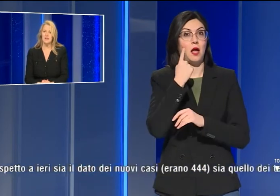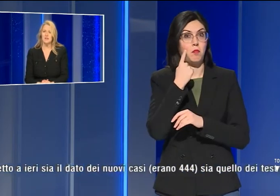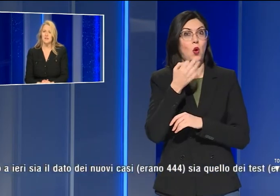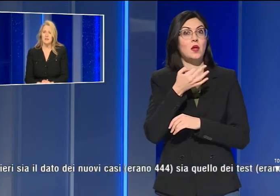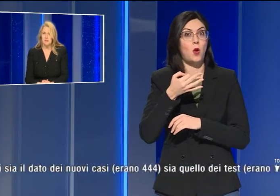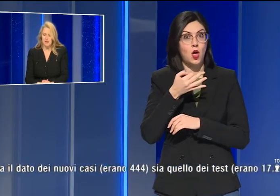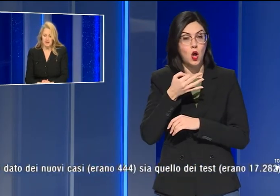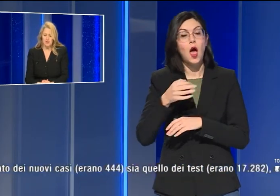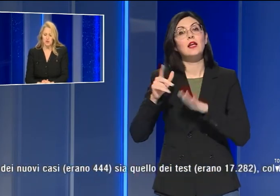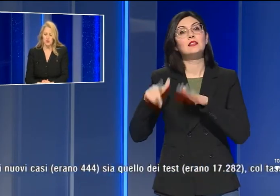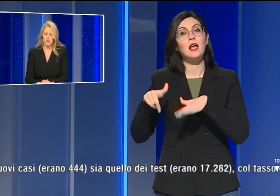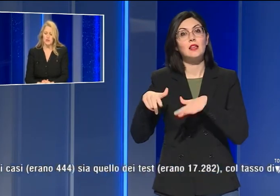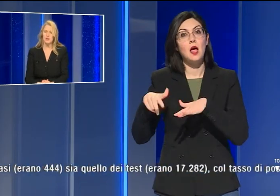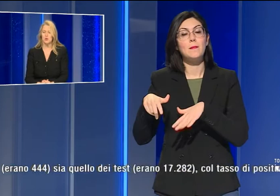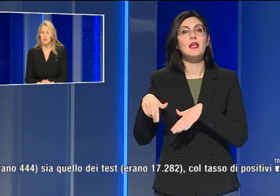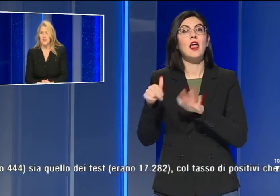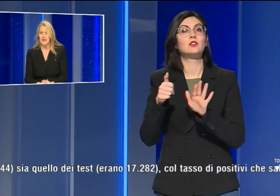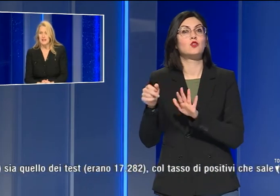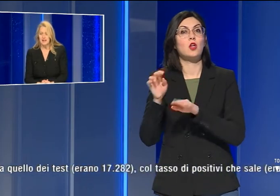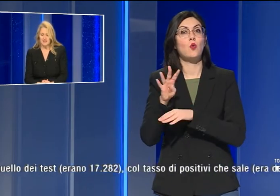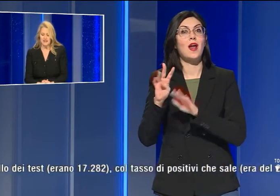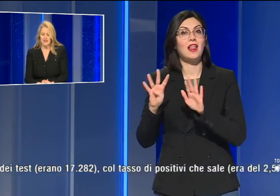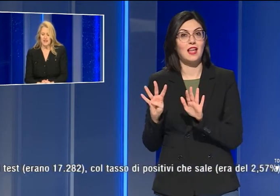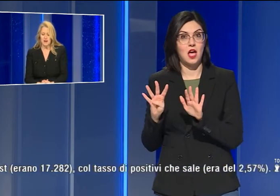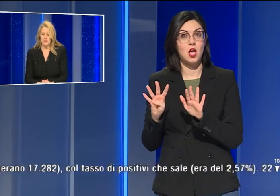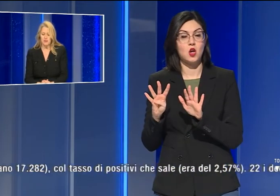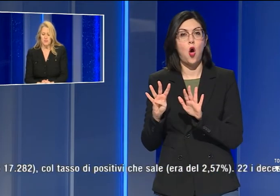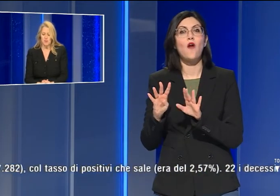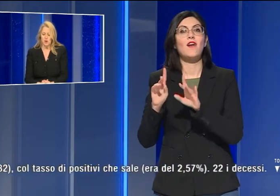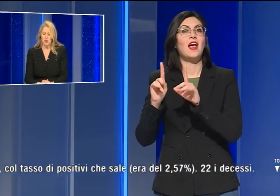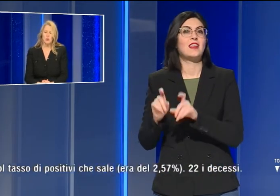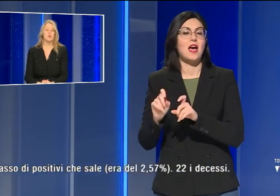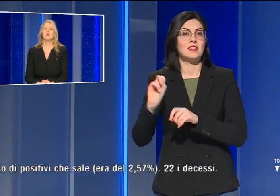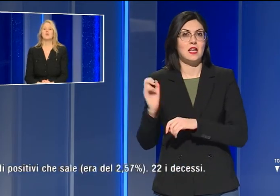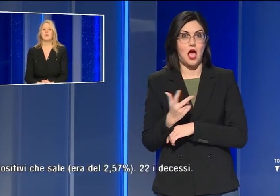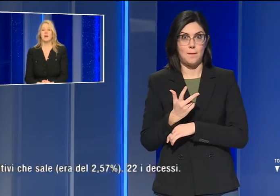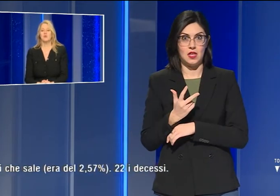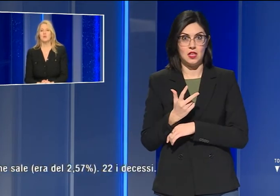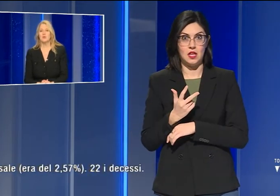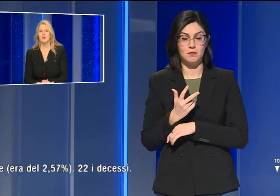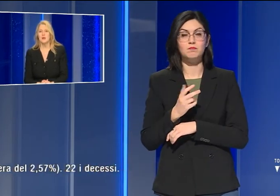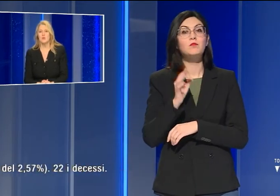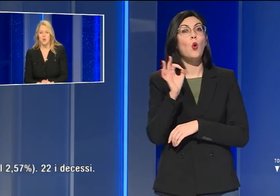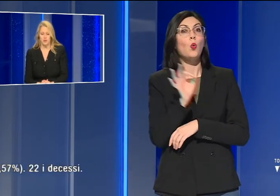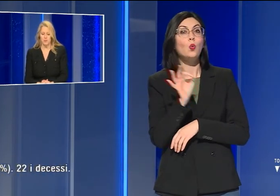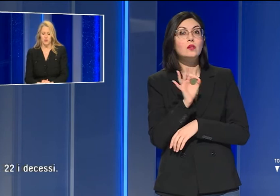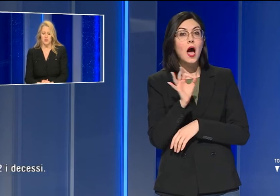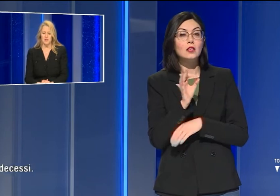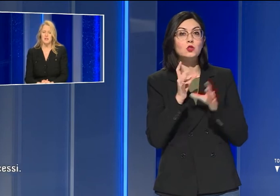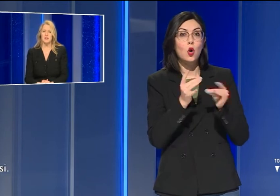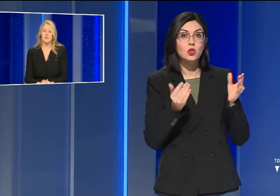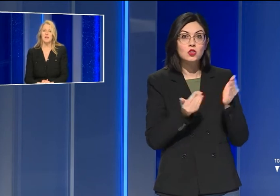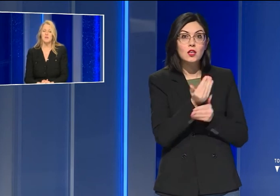e 7.649 test rapidi. Con un tasso dei nuovi